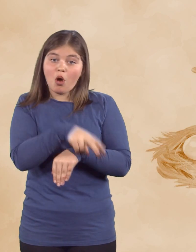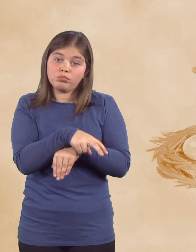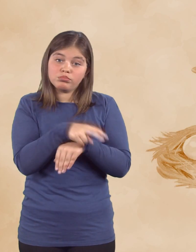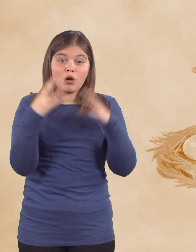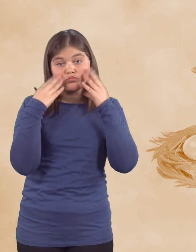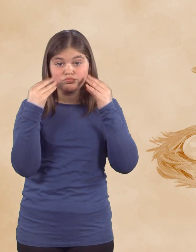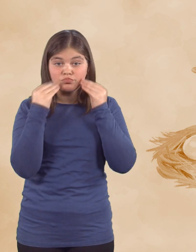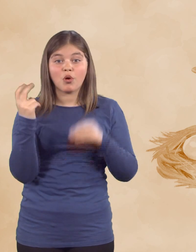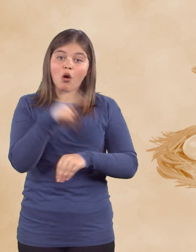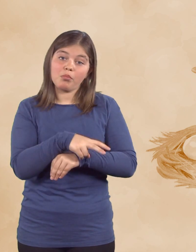hop.